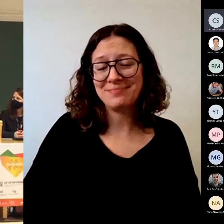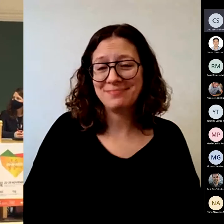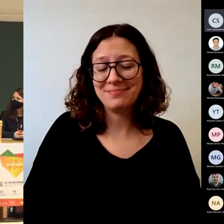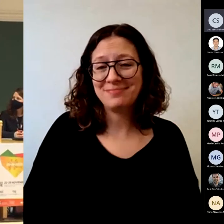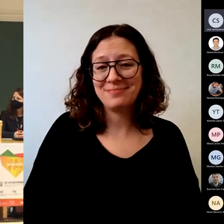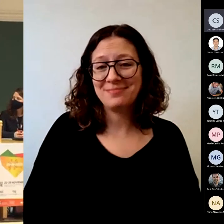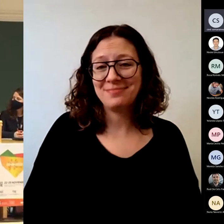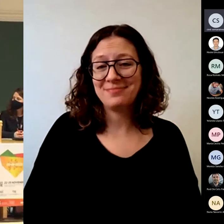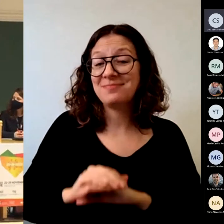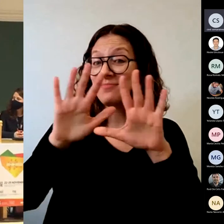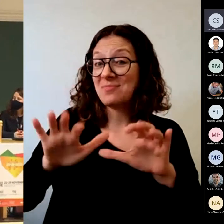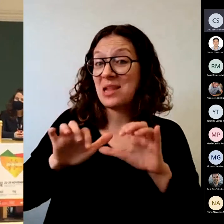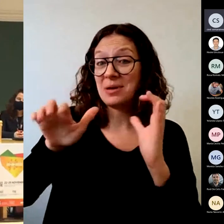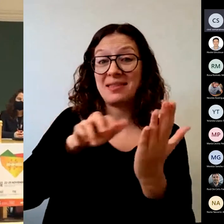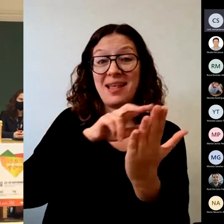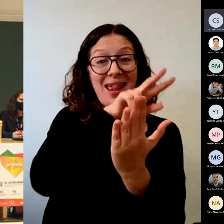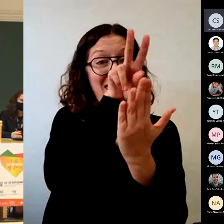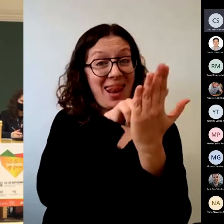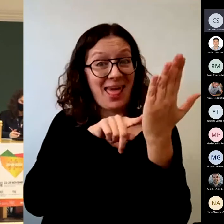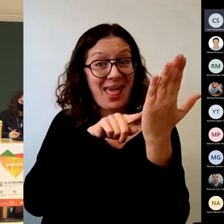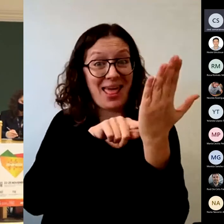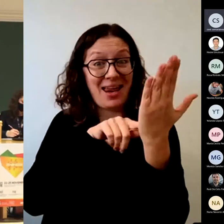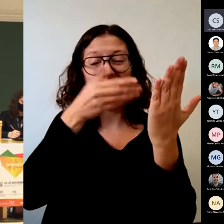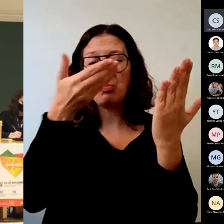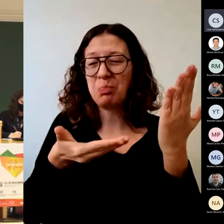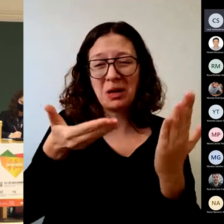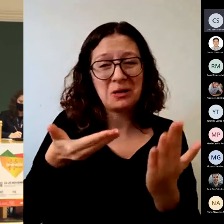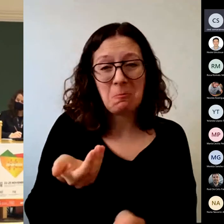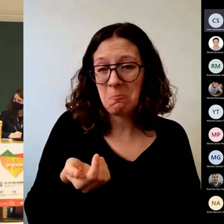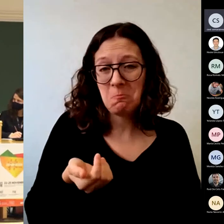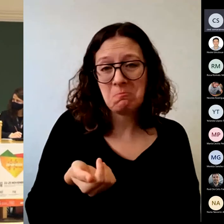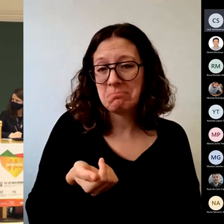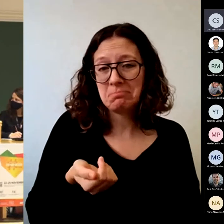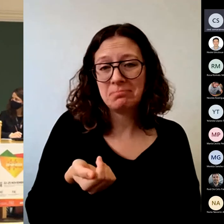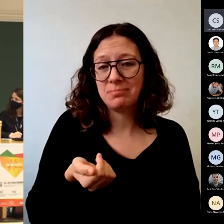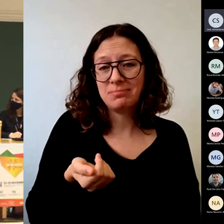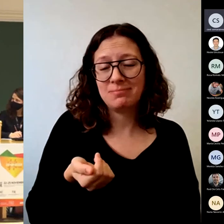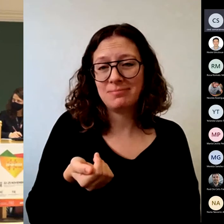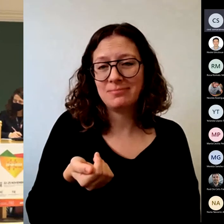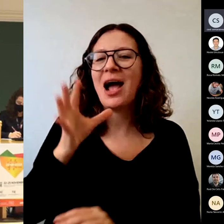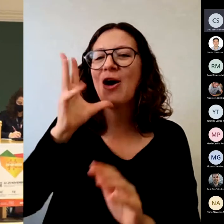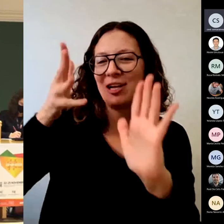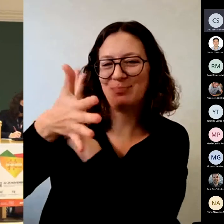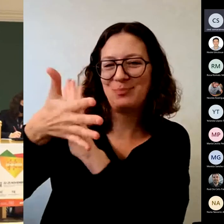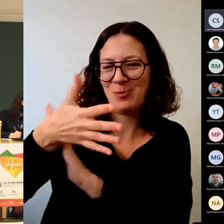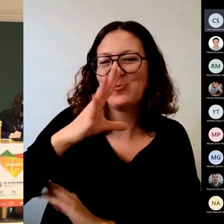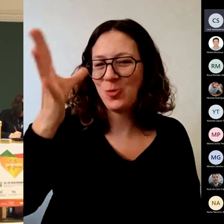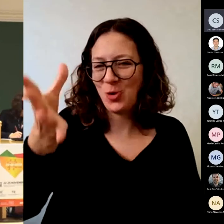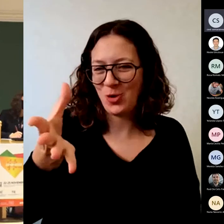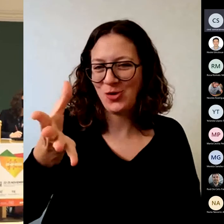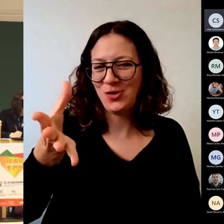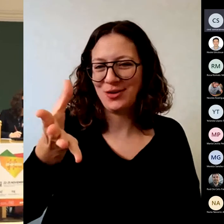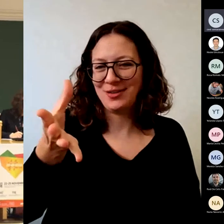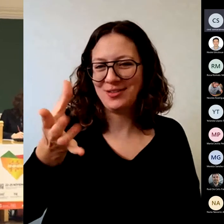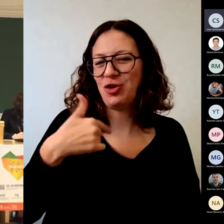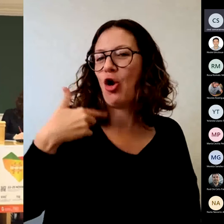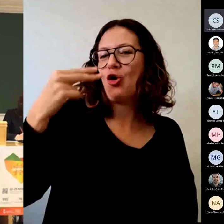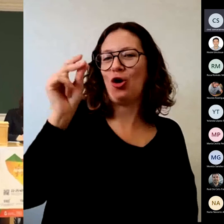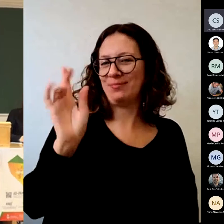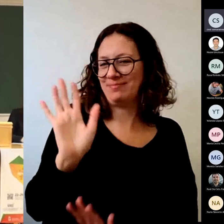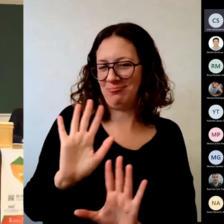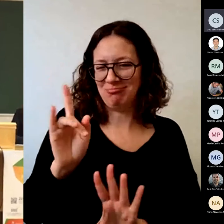es importante aprender a leer. Voy a justificarlo, ¿eh? Me parece ser.